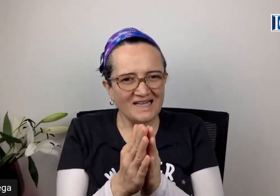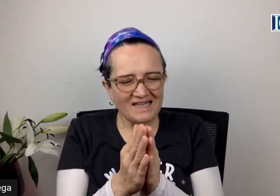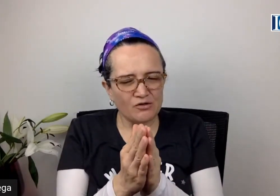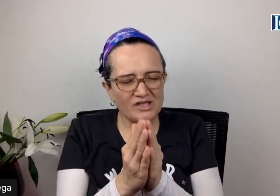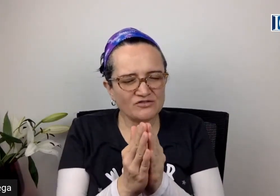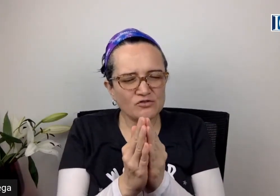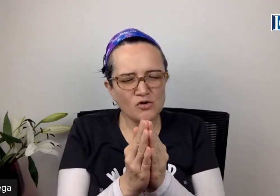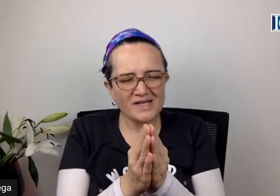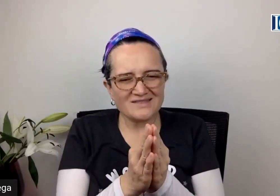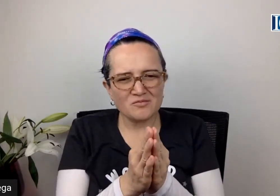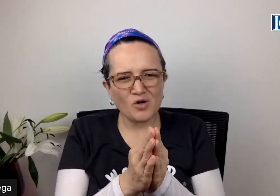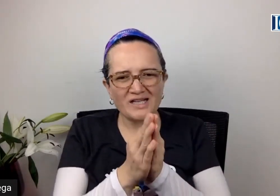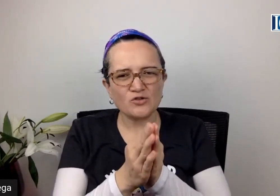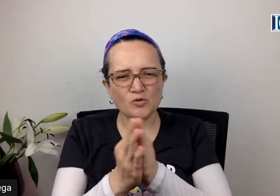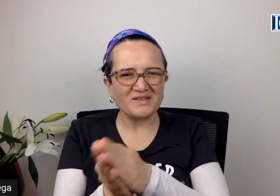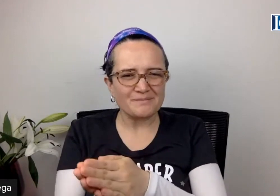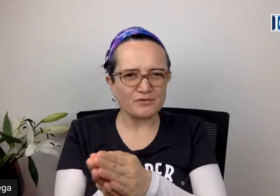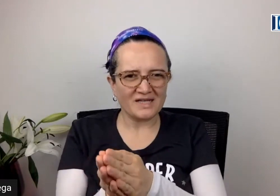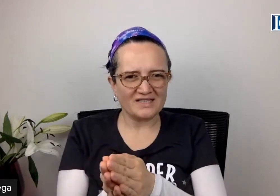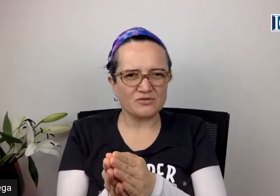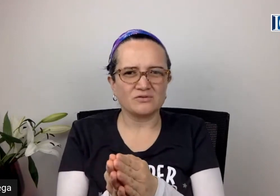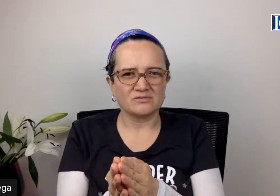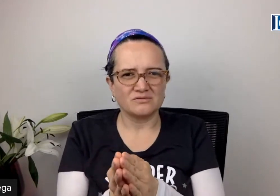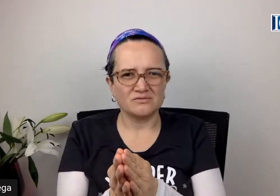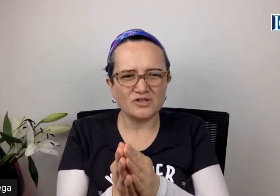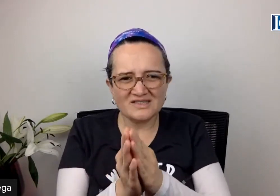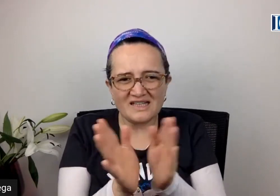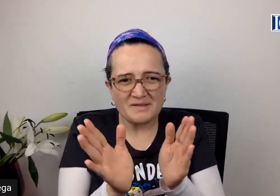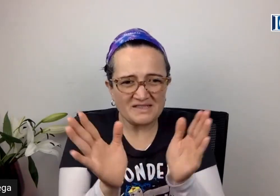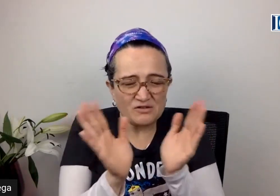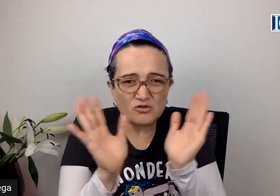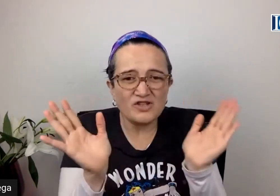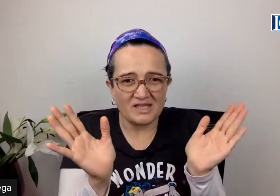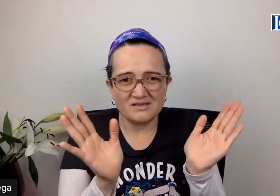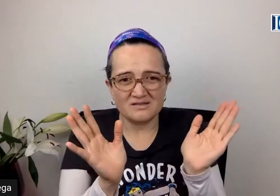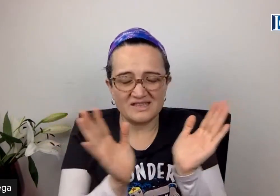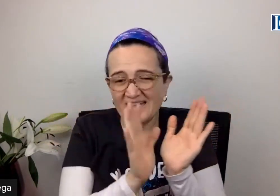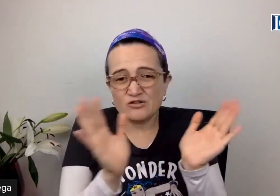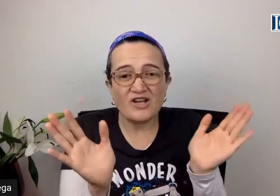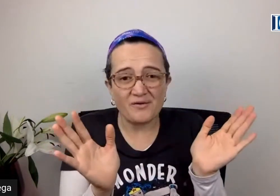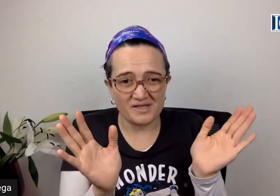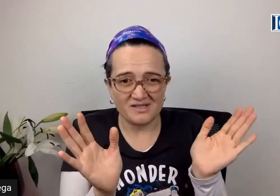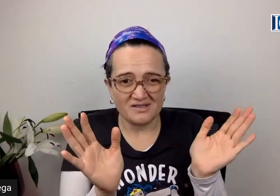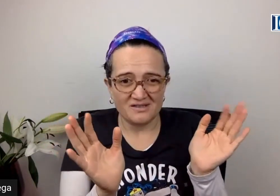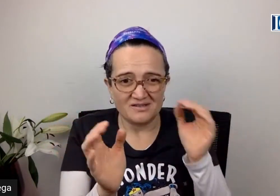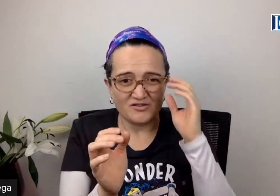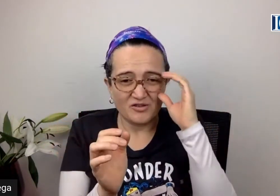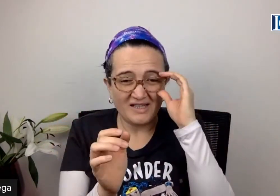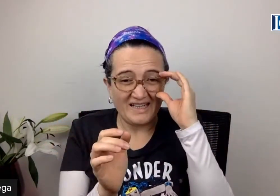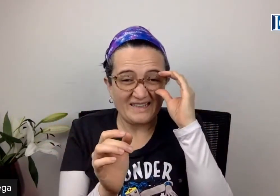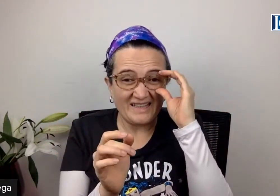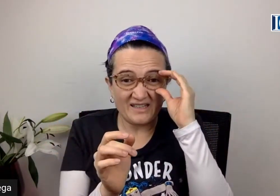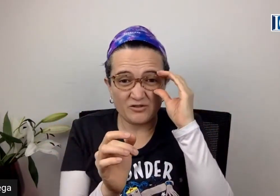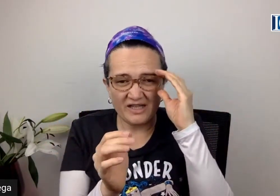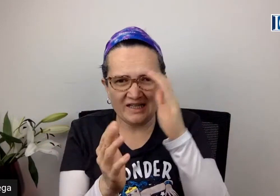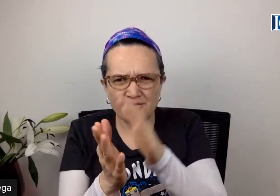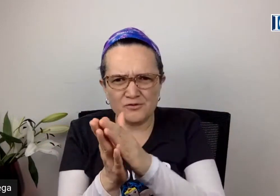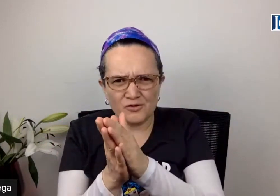Con esto no es como, ah, todo pasa por una razón. No necesariamente y no lo sé. Nadie lo sabe. A nadie le dieron el libro